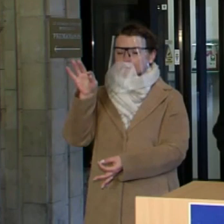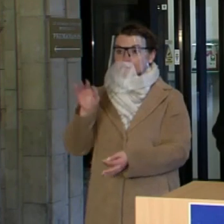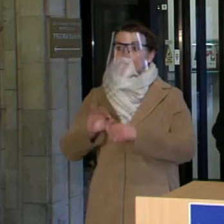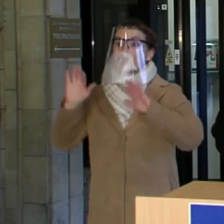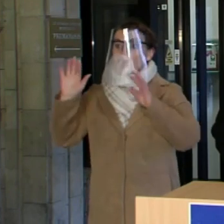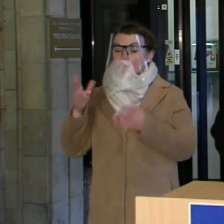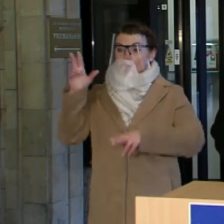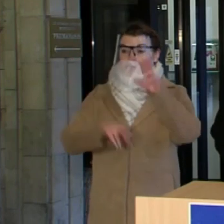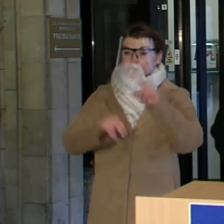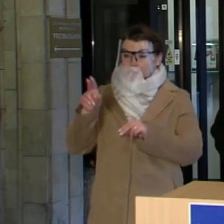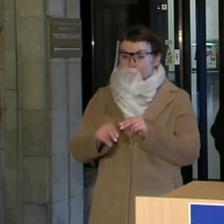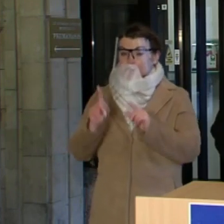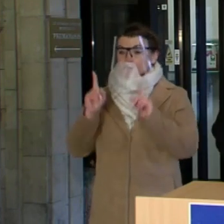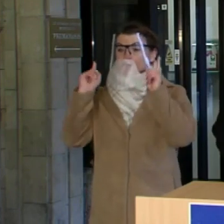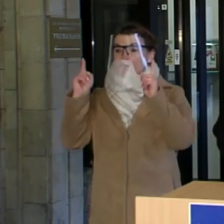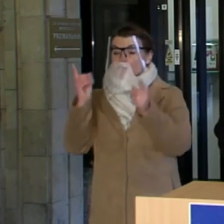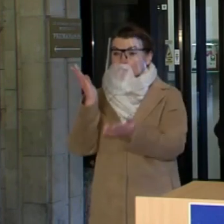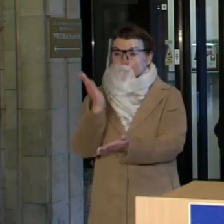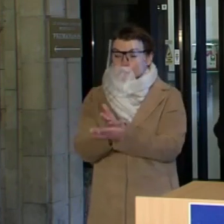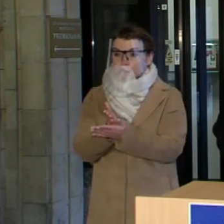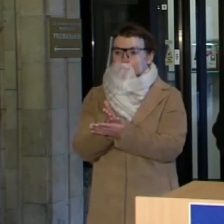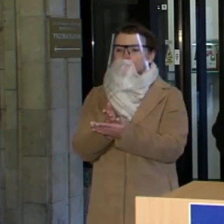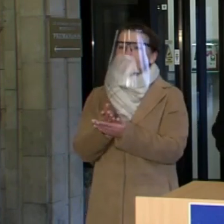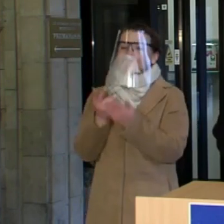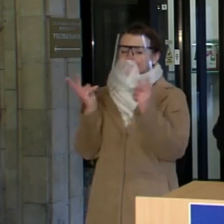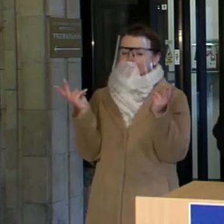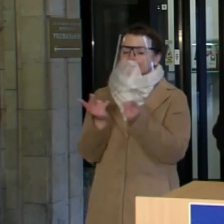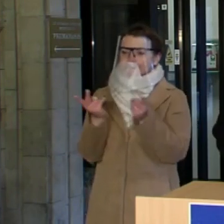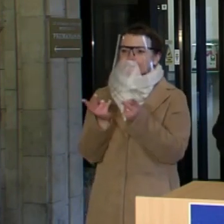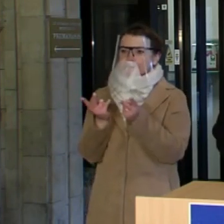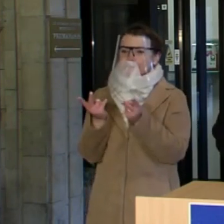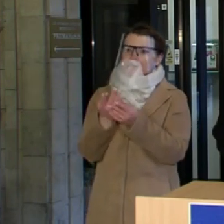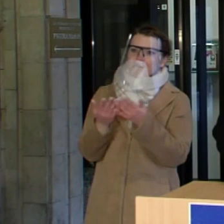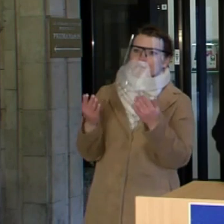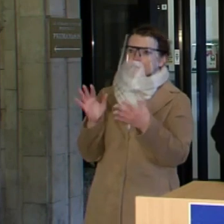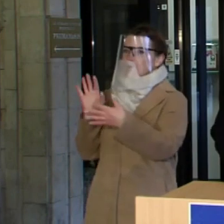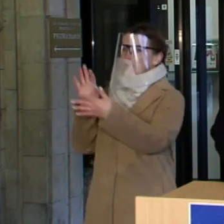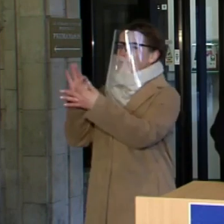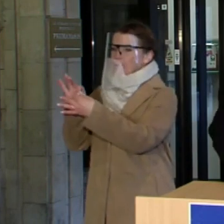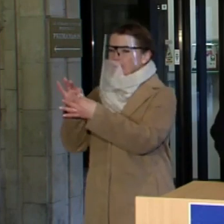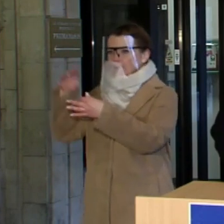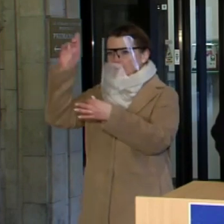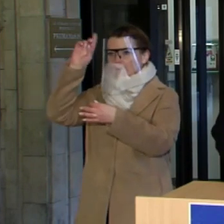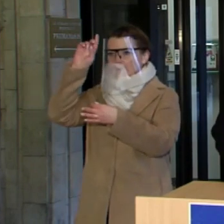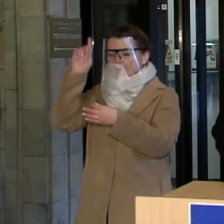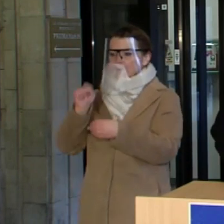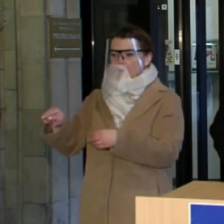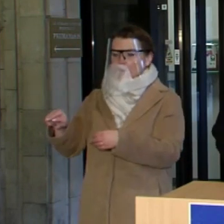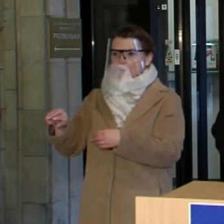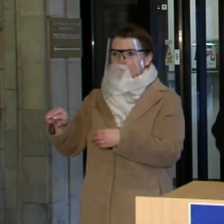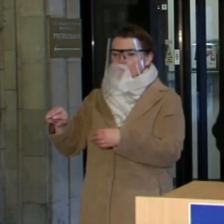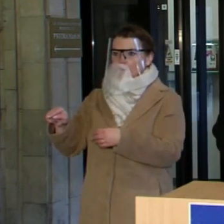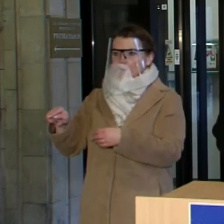ta rizika yra apčiopiama, mes turime apribuoti bet kokius kontaktus su šalimi, kuri šiuo metu,